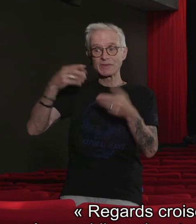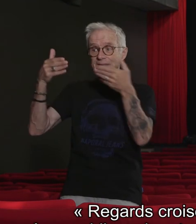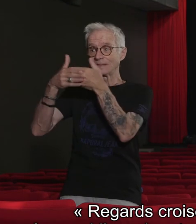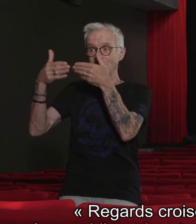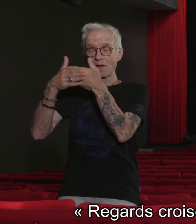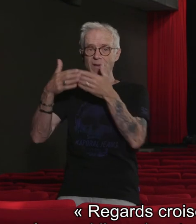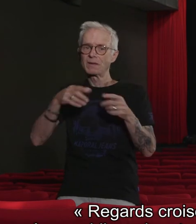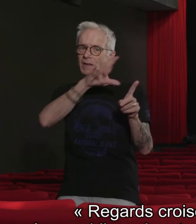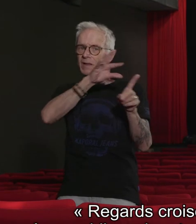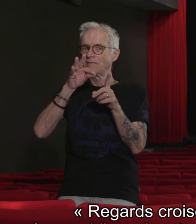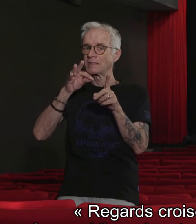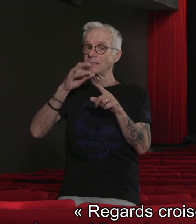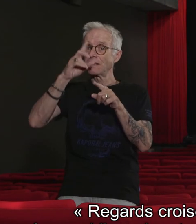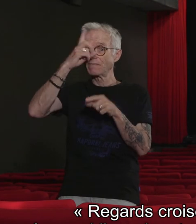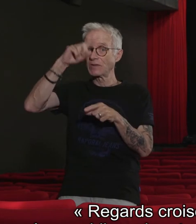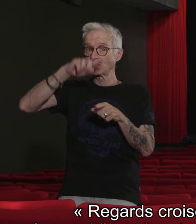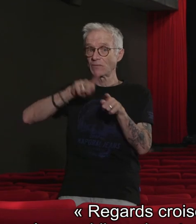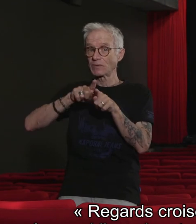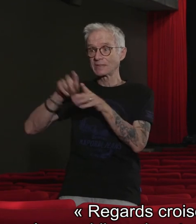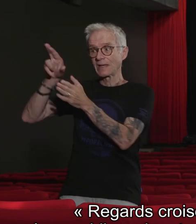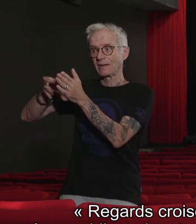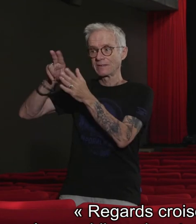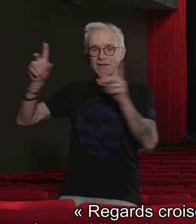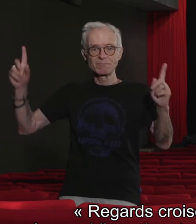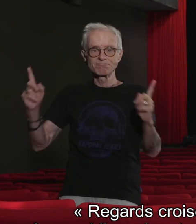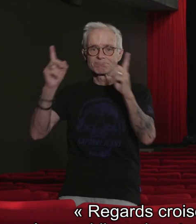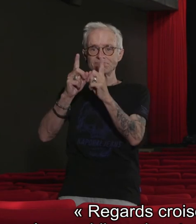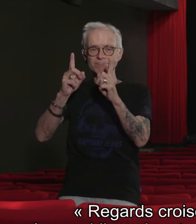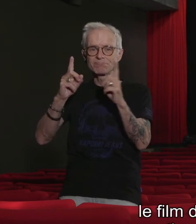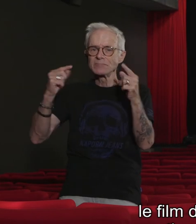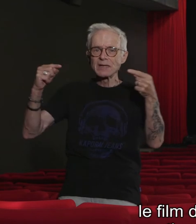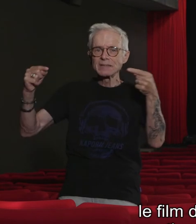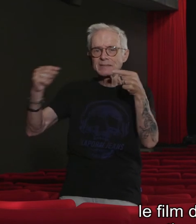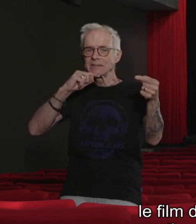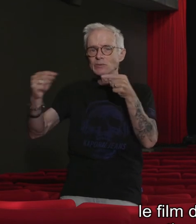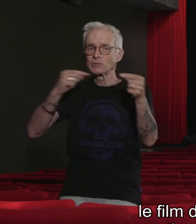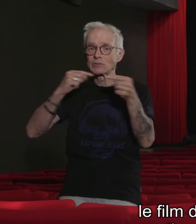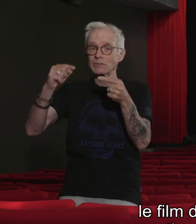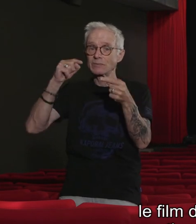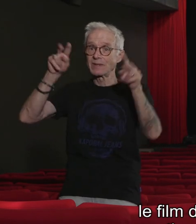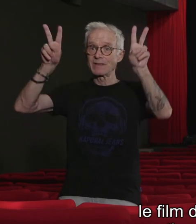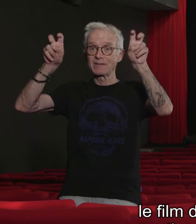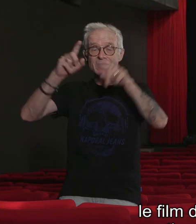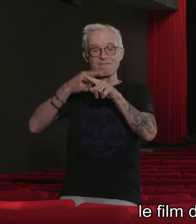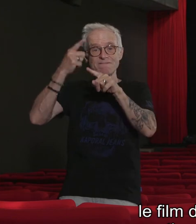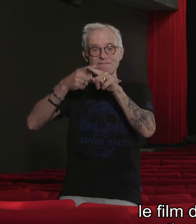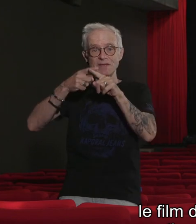une philosophe et un cinéaste décryptent et discutent le film de William Fredkin sorti en